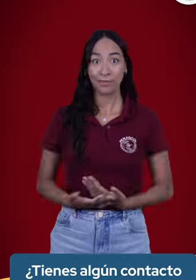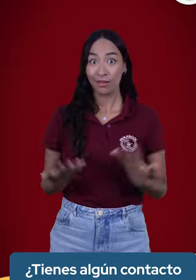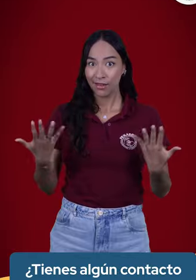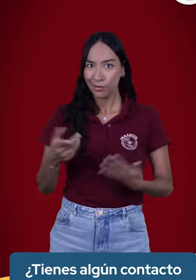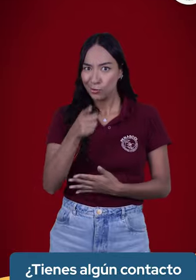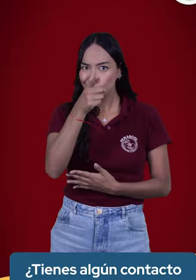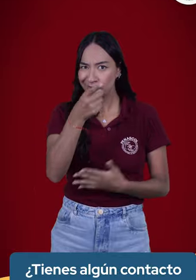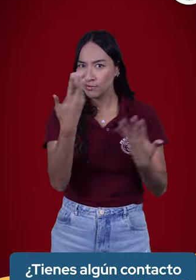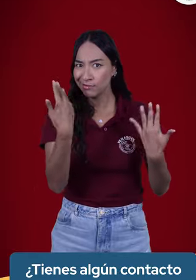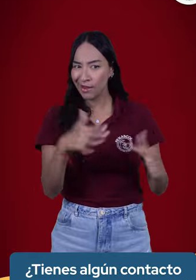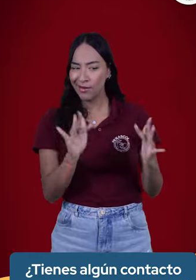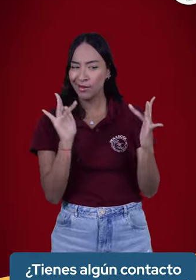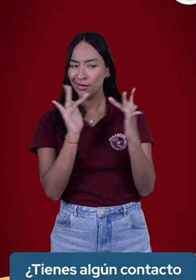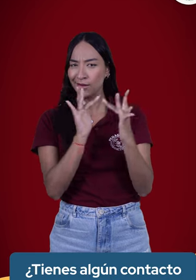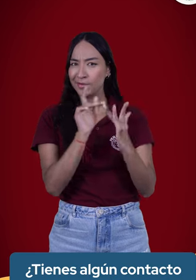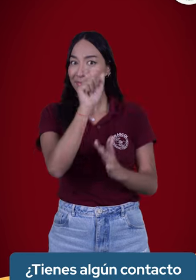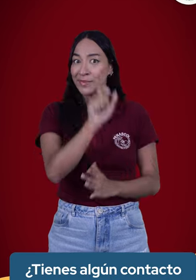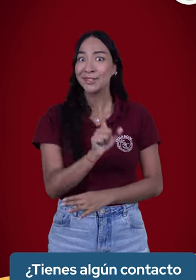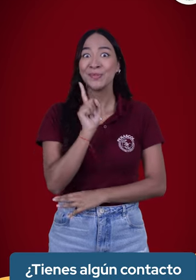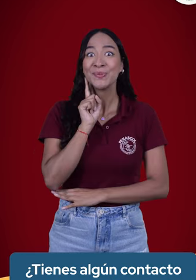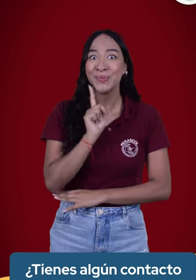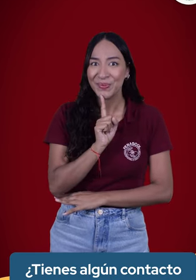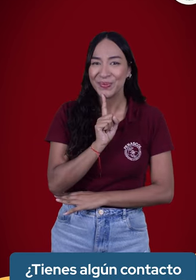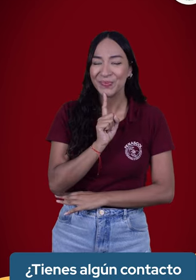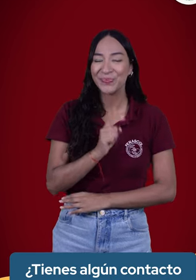¿Tienes algún contacto con la comunidad sorda?